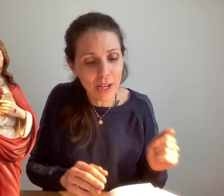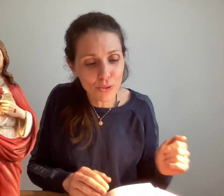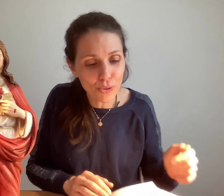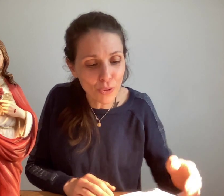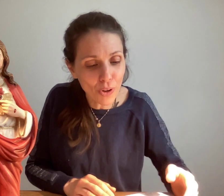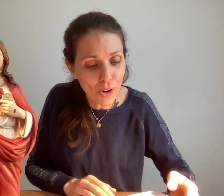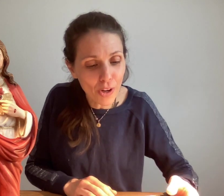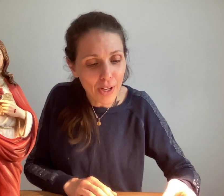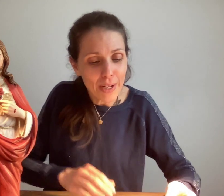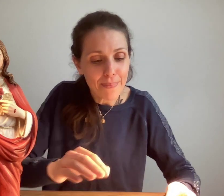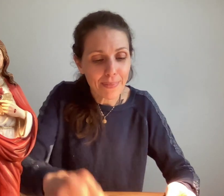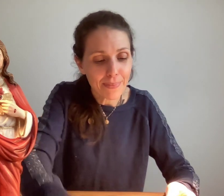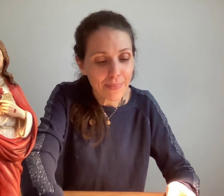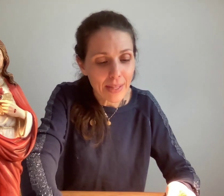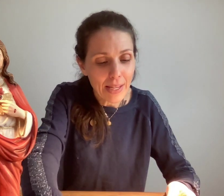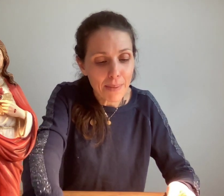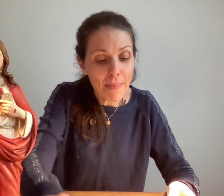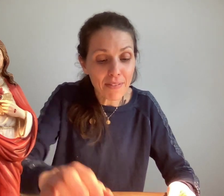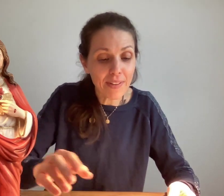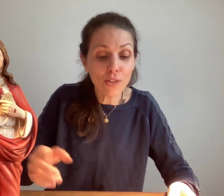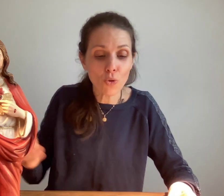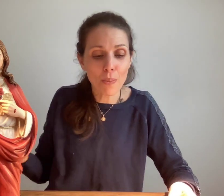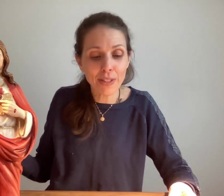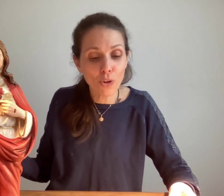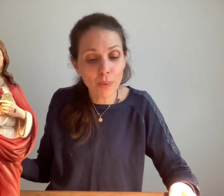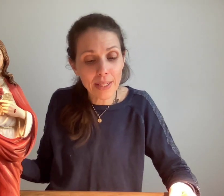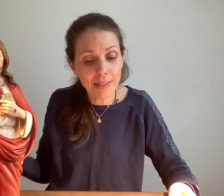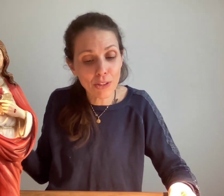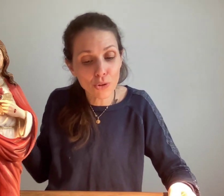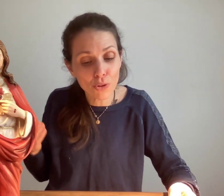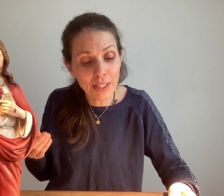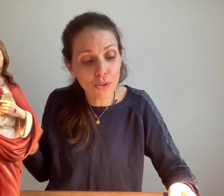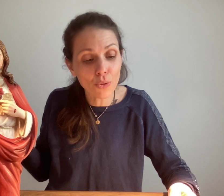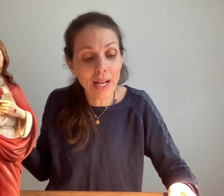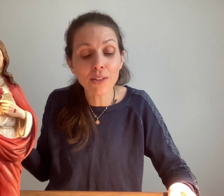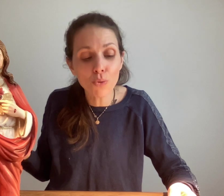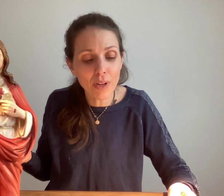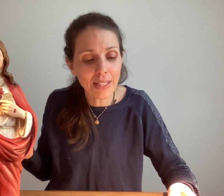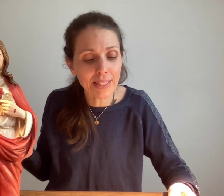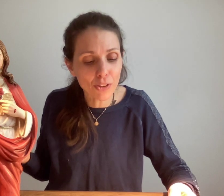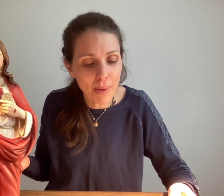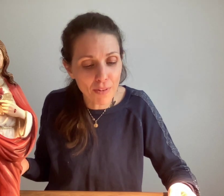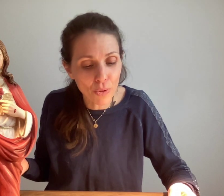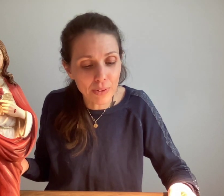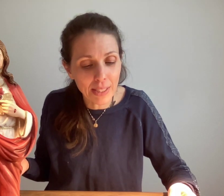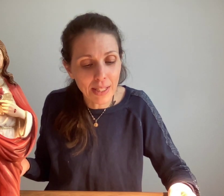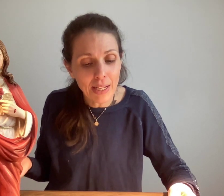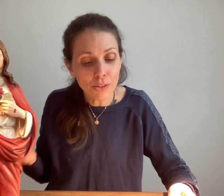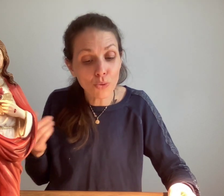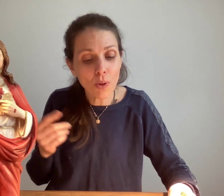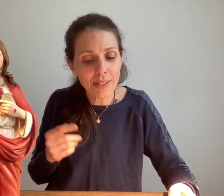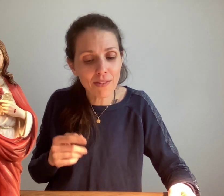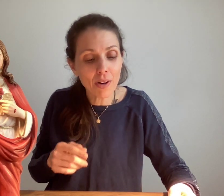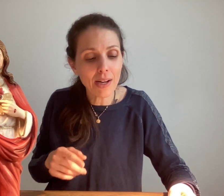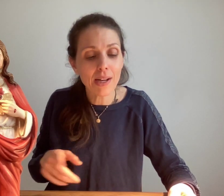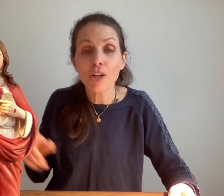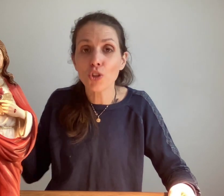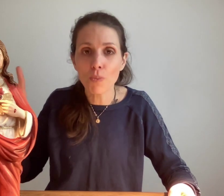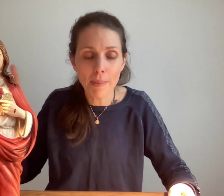rajoute encore « Ma fille, ne sois pas surprise si je te dis que tu es la nouvelle lée de ma volonté. Tu dois savoir que ma